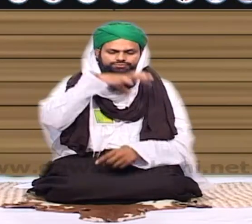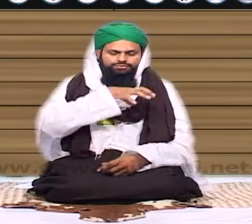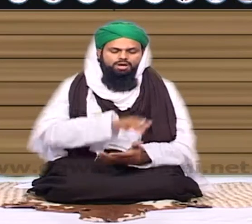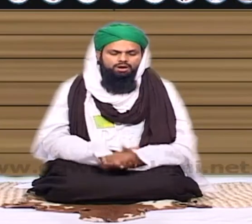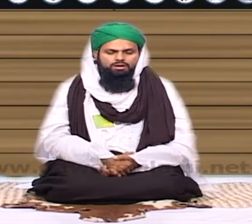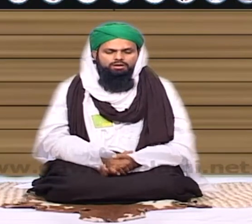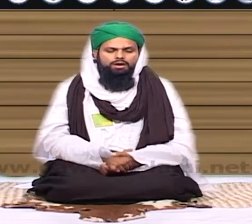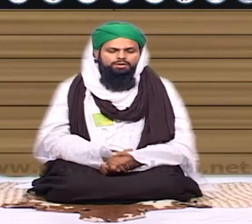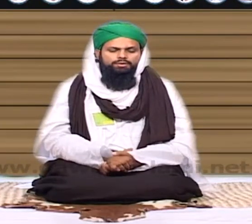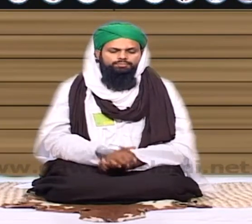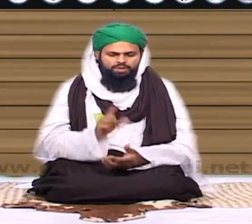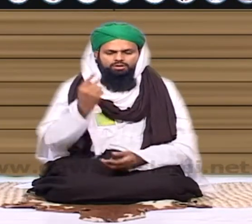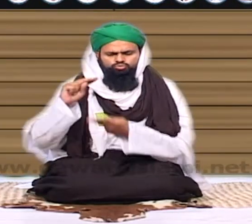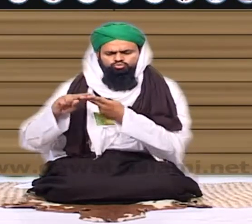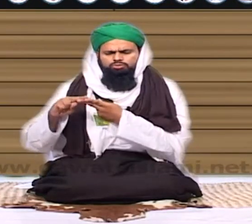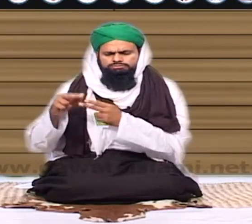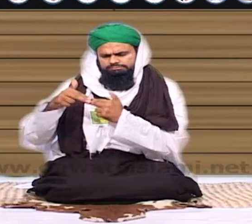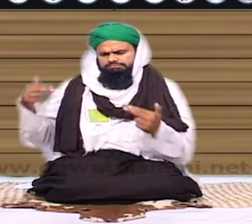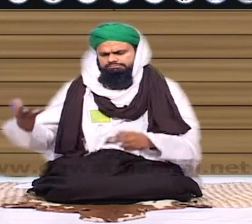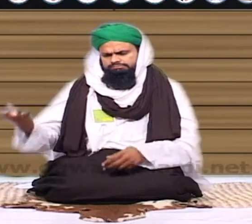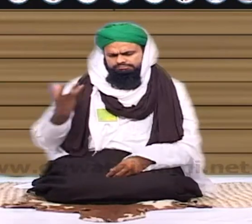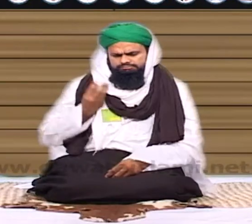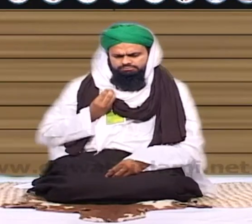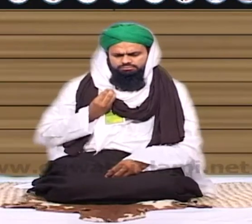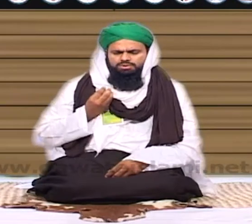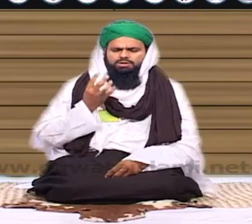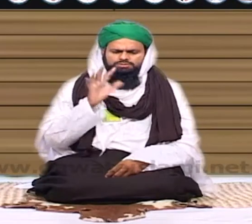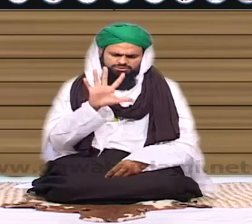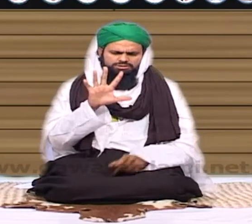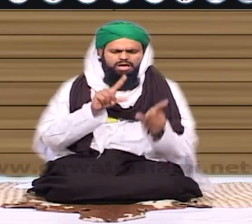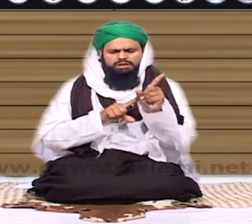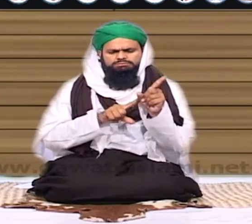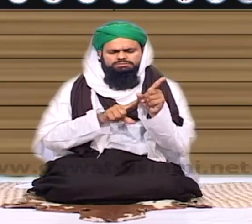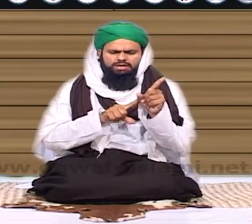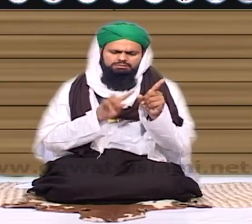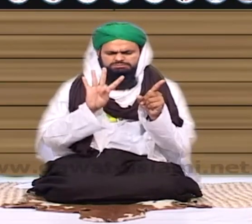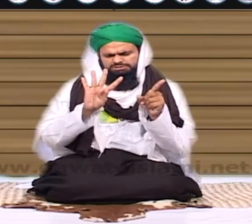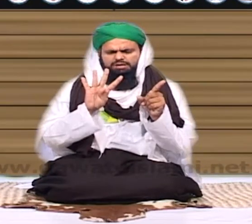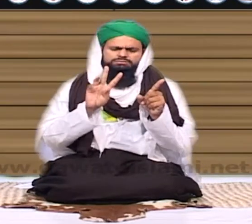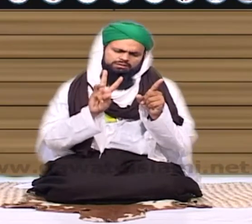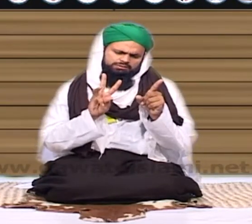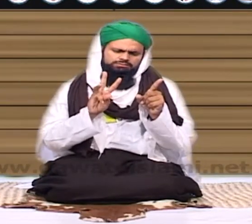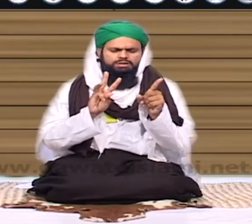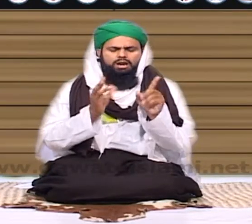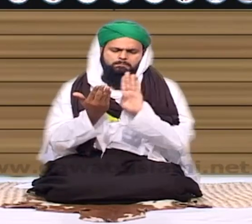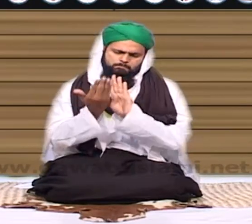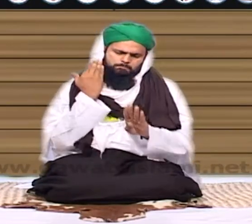کا واقعہ ہے یہ کلری کے ایک دوست نے مجھے بتایا تھا اور یہ دو تین سال یہ چار سال پر رہنا واقعہ ہے یہی کہ